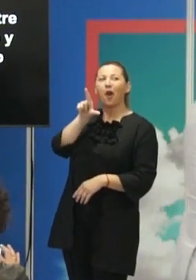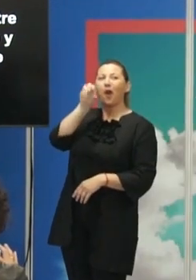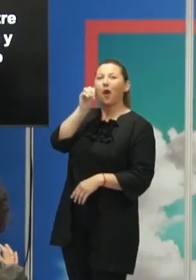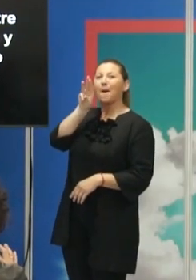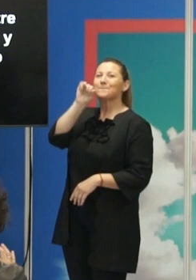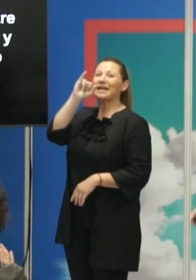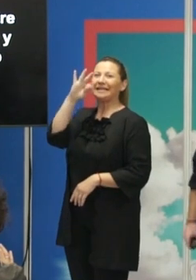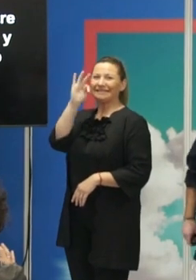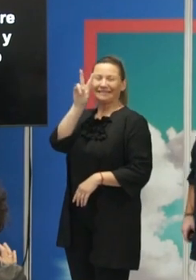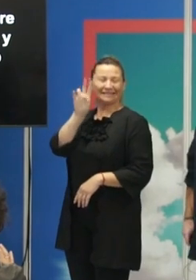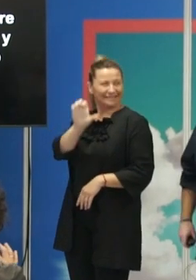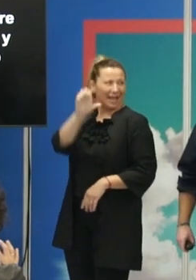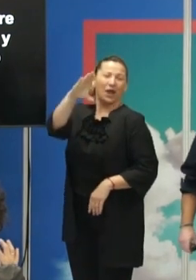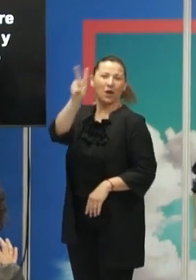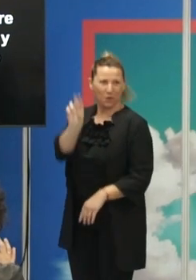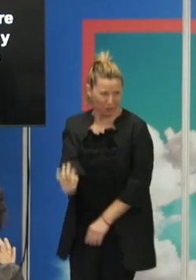Bueno, en todo caso.